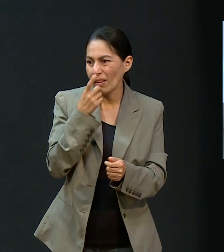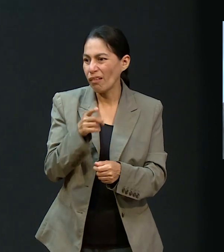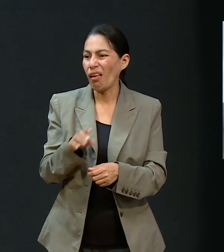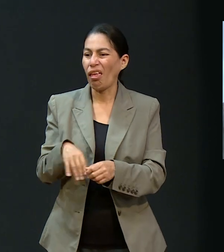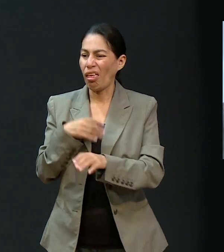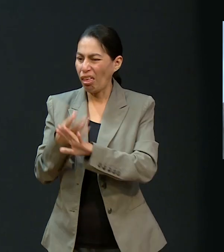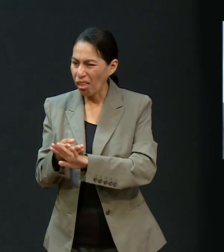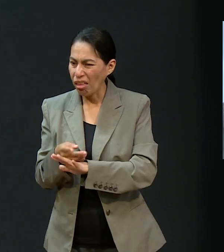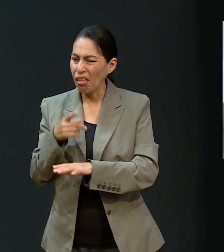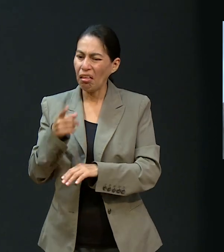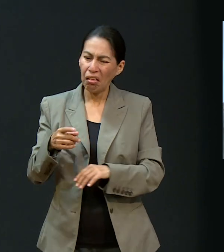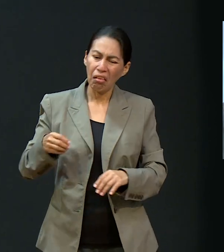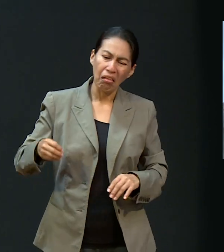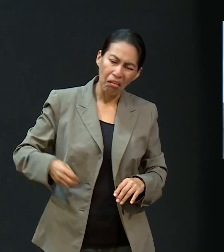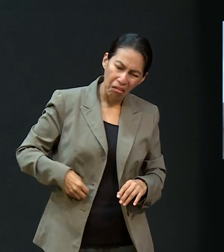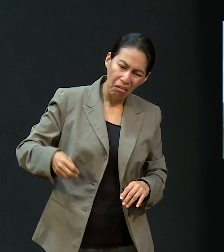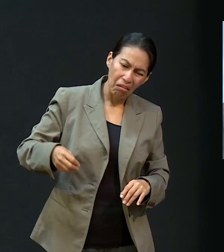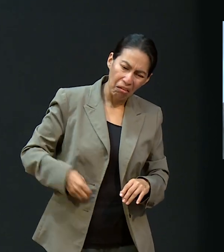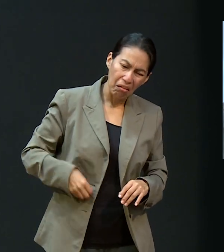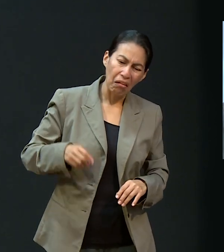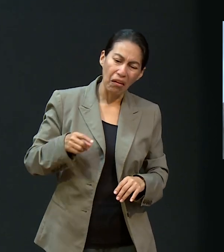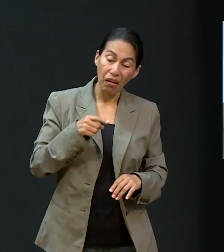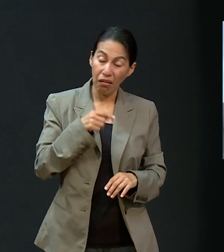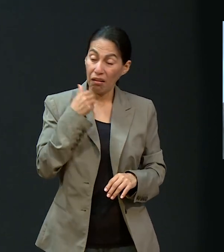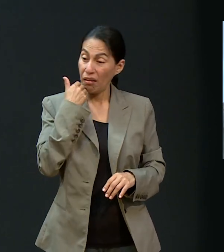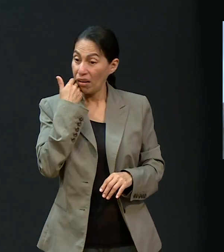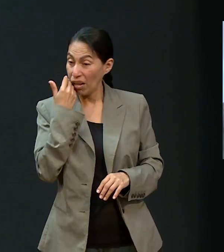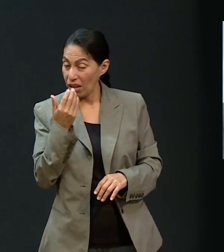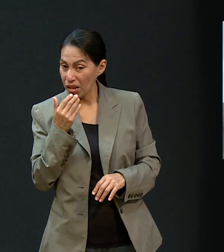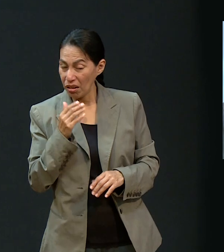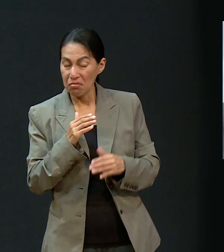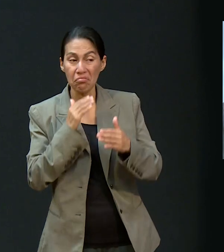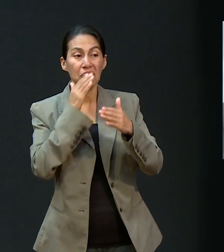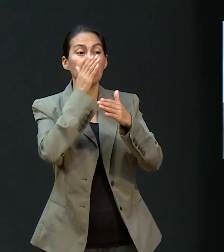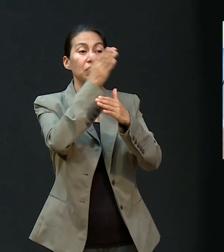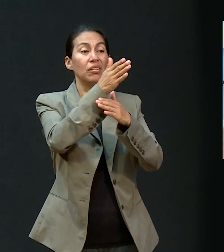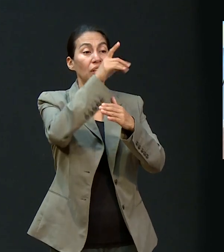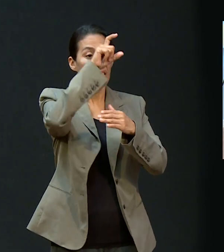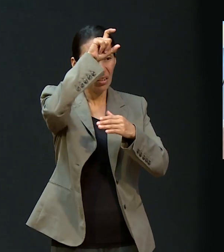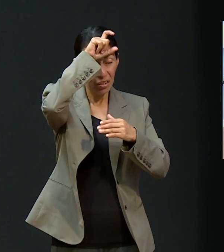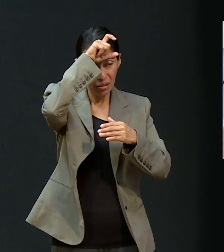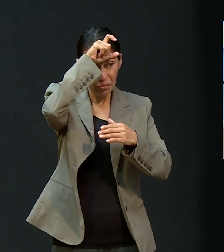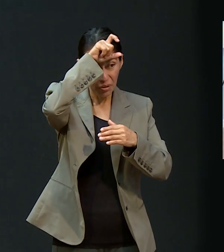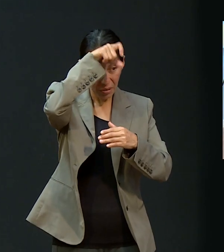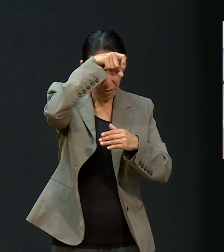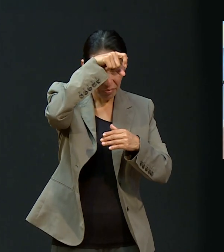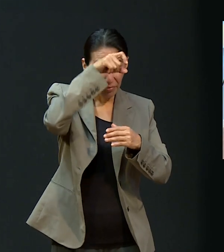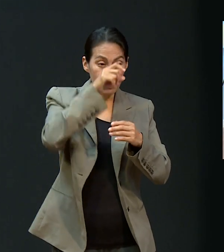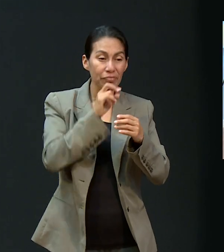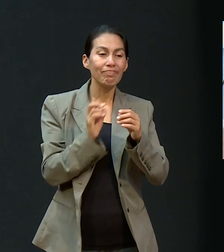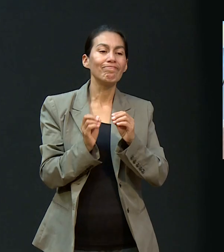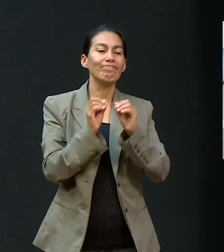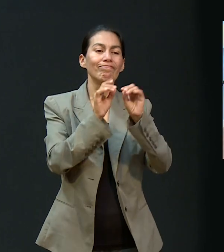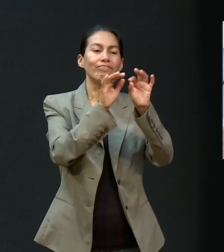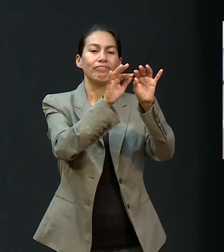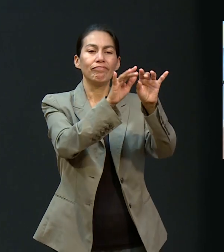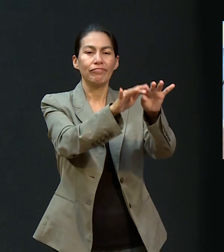descontentos y demás. El camino no es fácil, pero poner la vista en lo que Dios ha hecho y